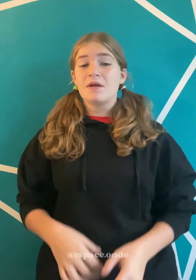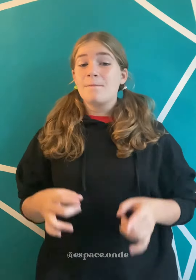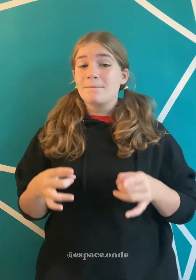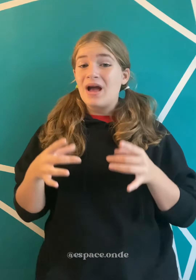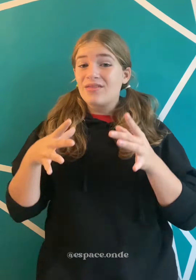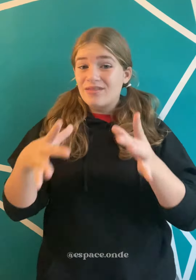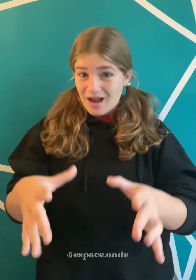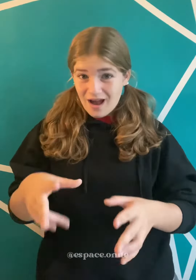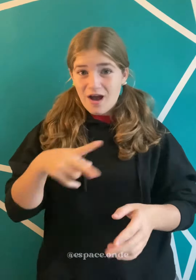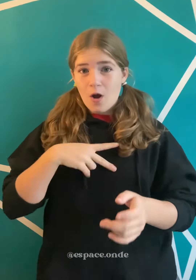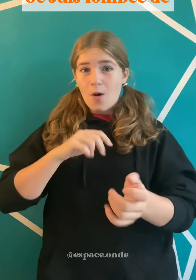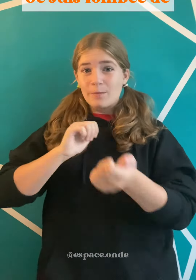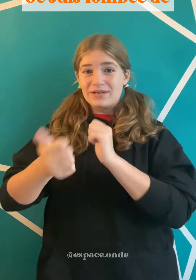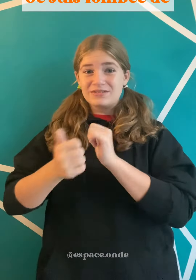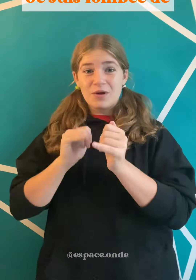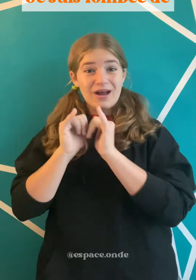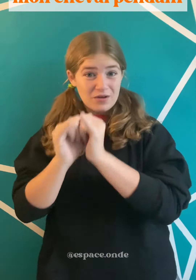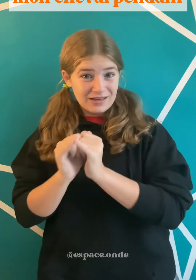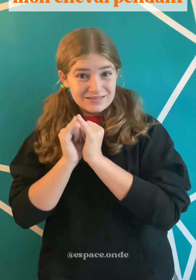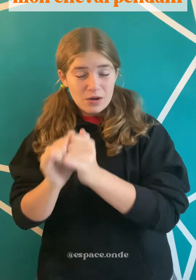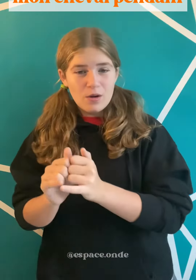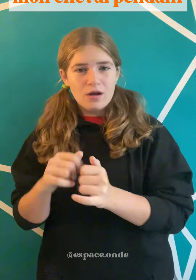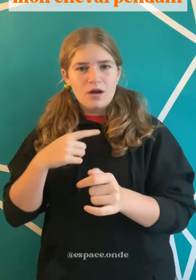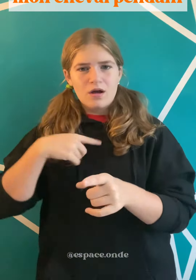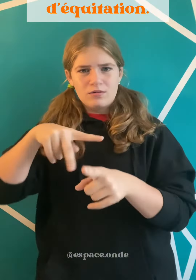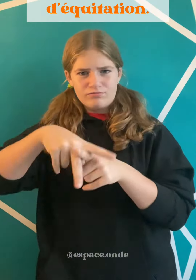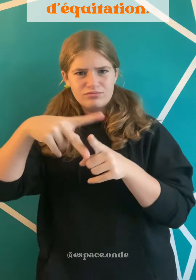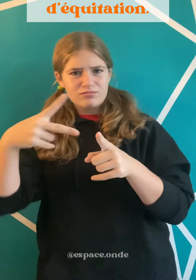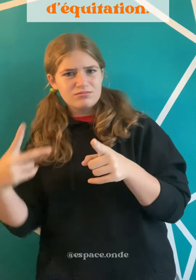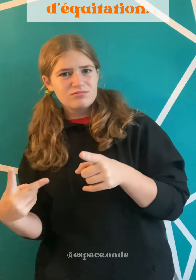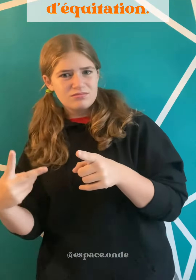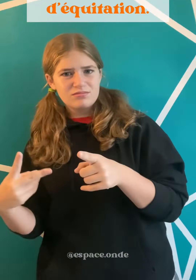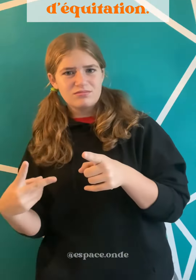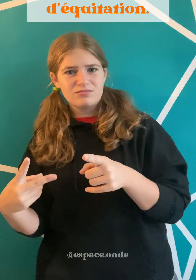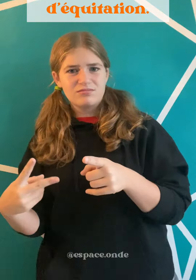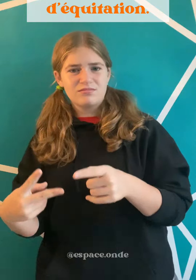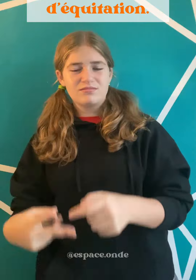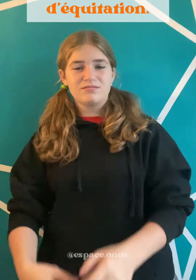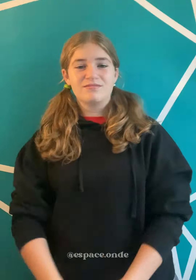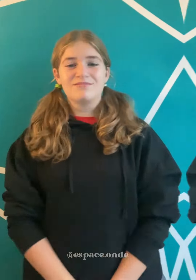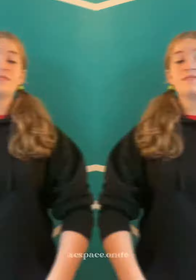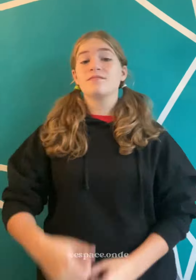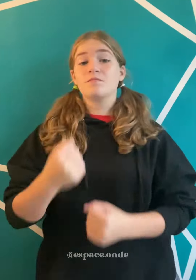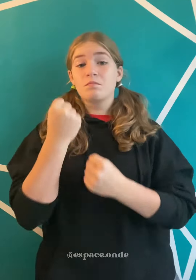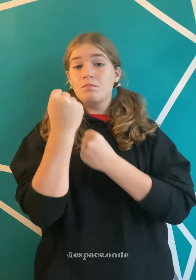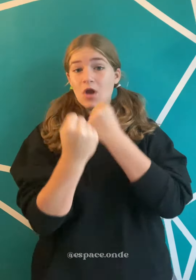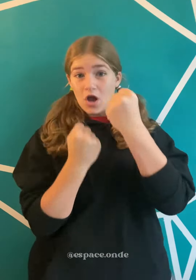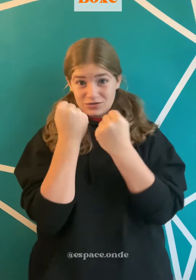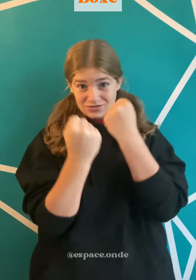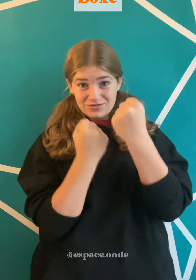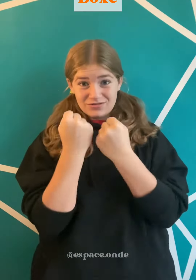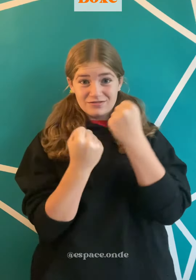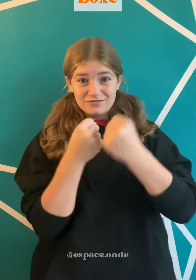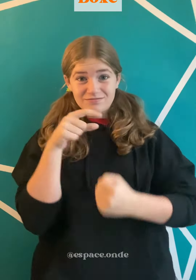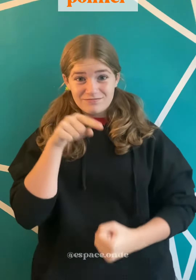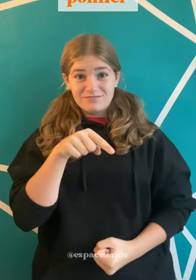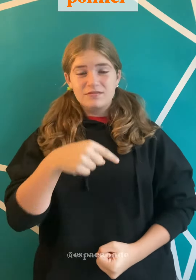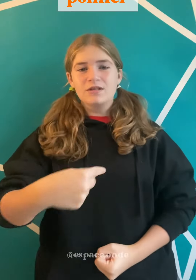Je suis tombée de mon cheval pendant ma compétition d'équitation. Boxe Pointée